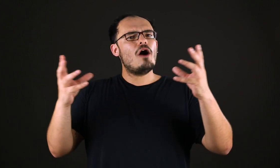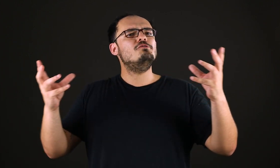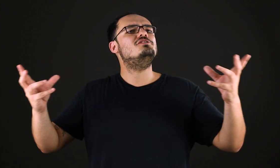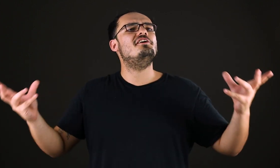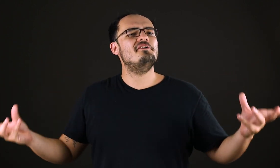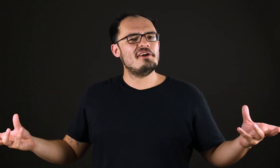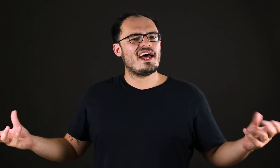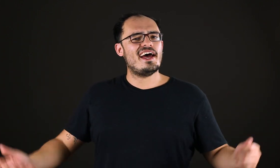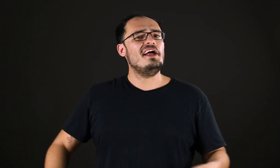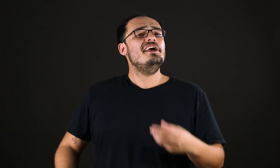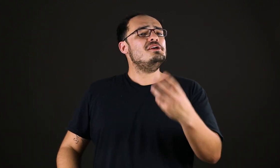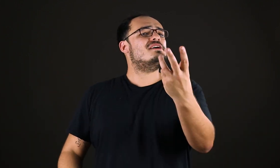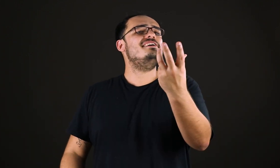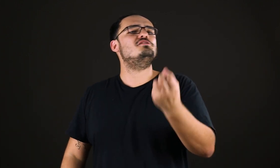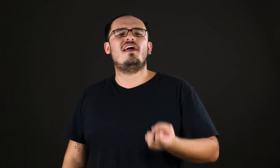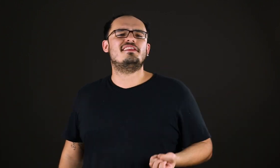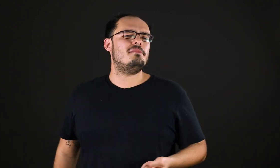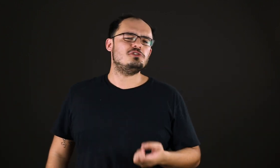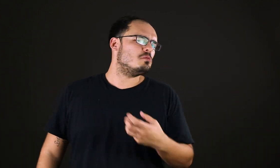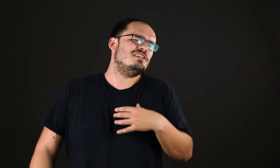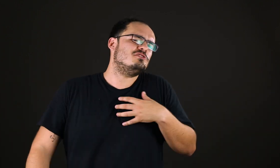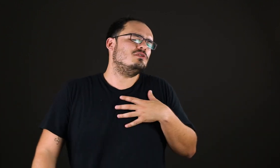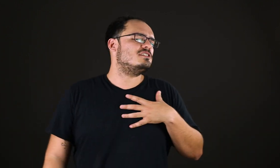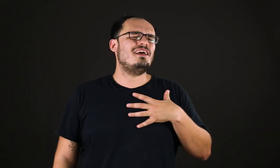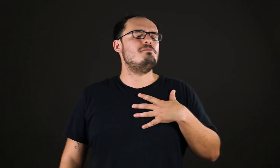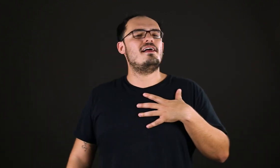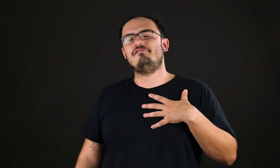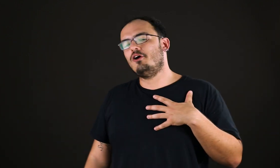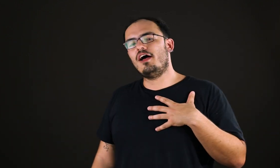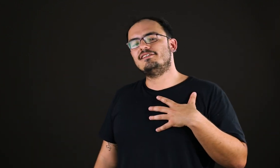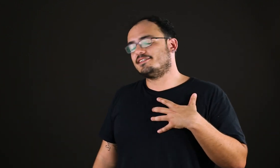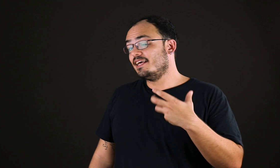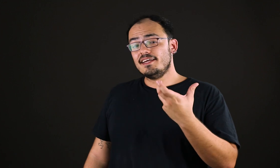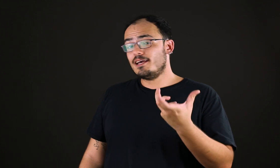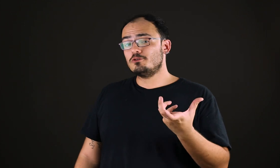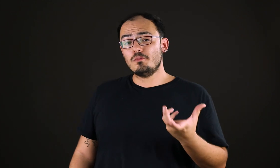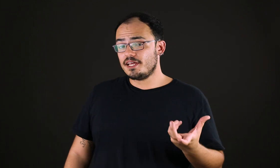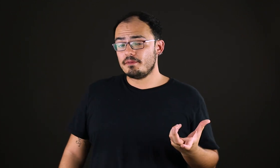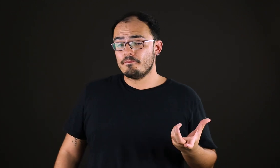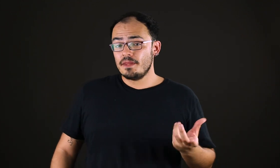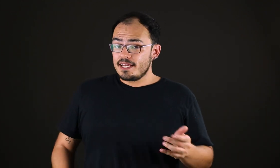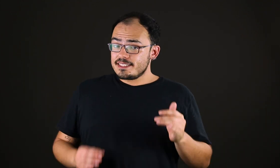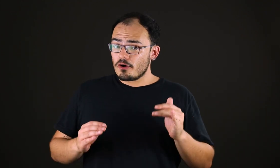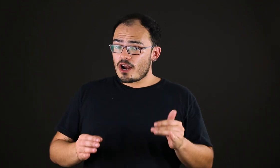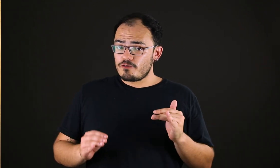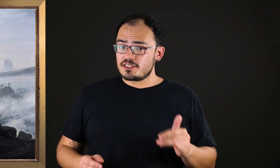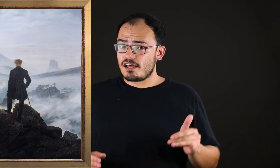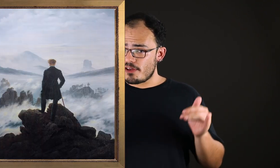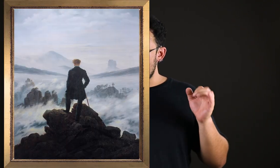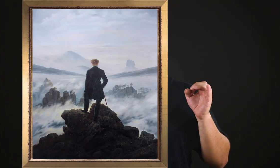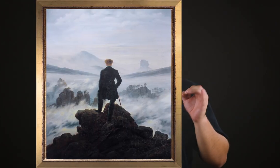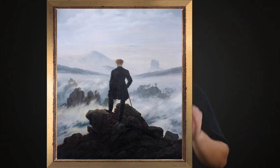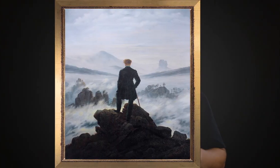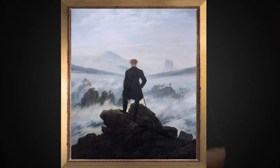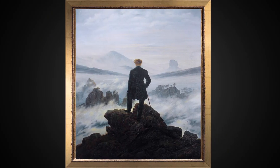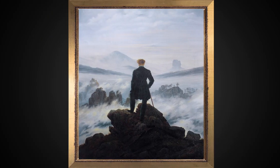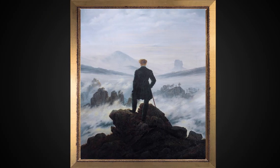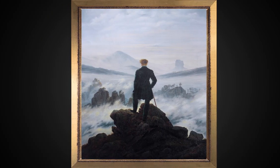algo exterior a ela. E o Kant fala também sobre uma das coisas mais maravilhosas que é o sublime. Então, agora você está vendo uma pintura de